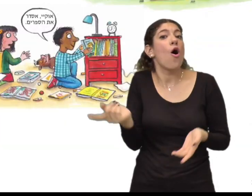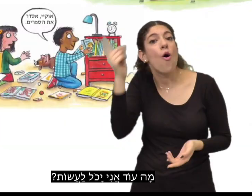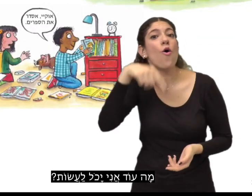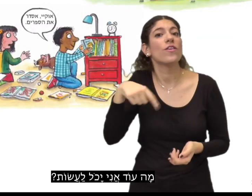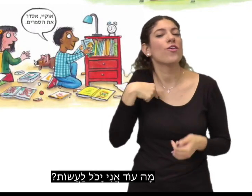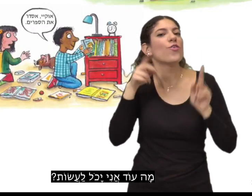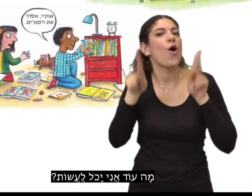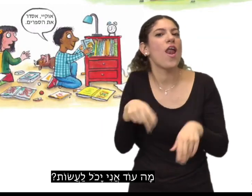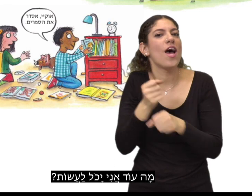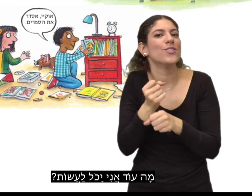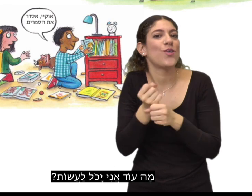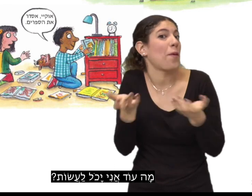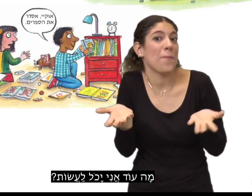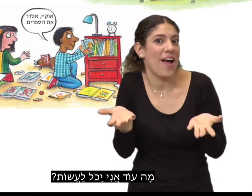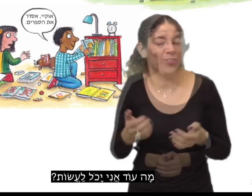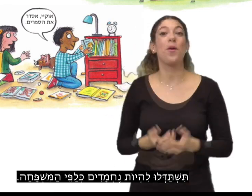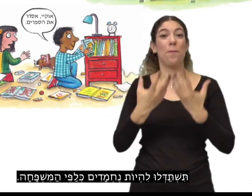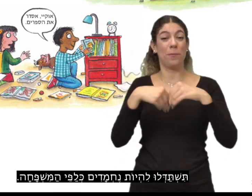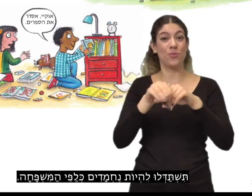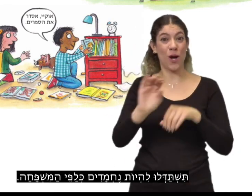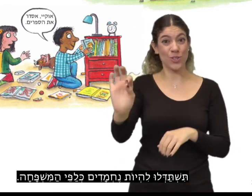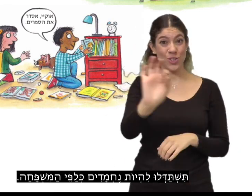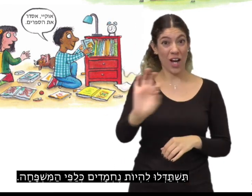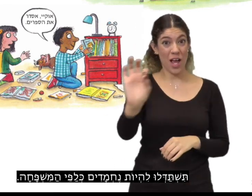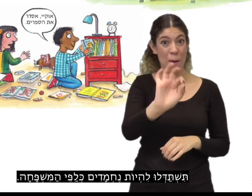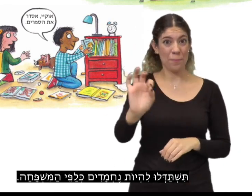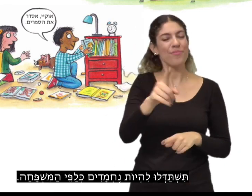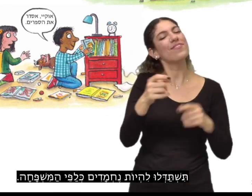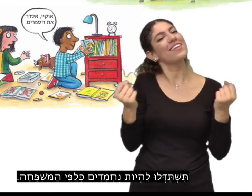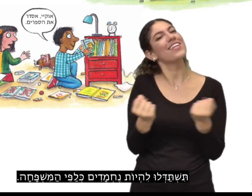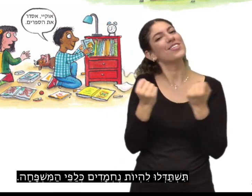מה עוד אני יכול לעשות? תשתדלו להיות נחמדים כלפי המשפחה.